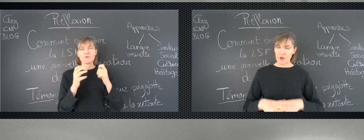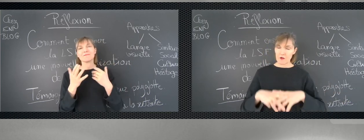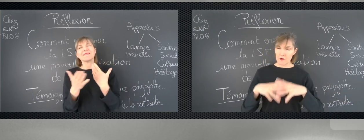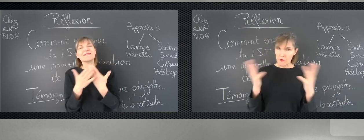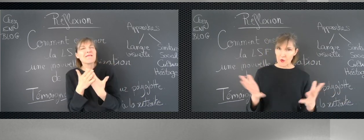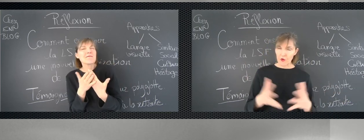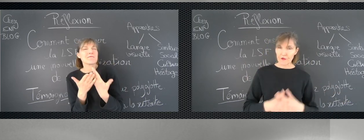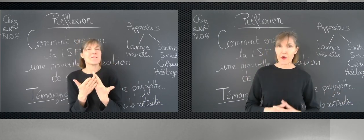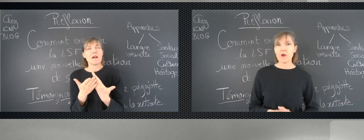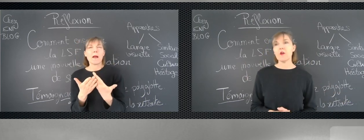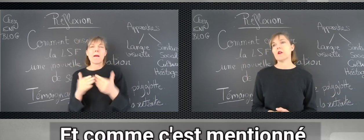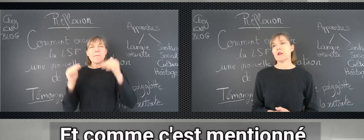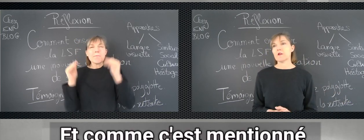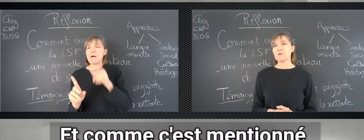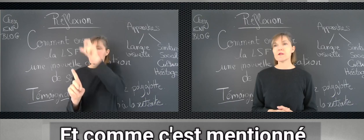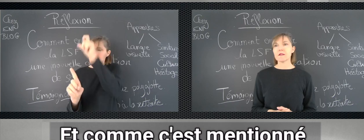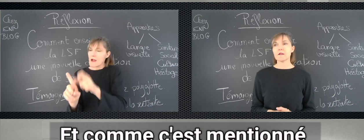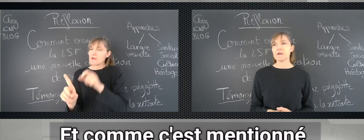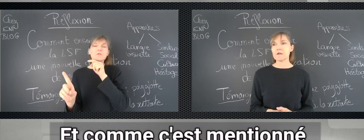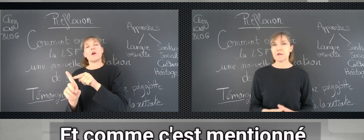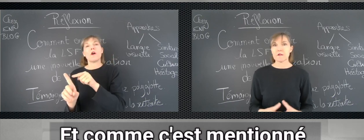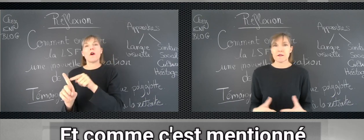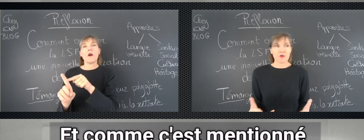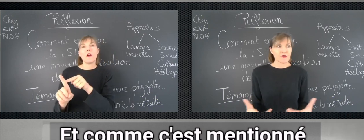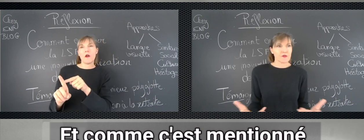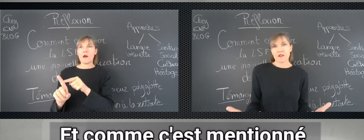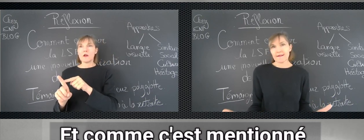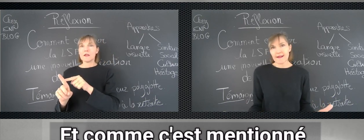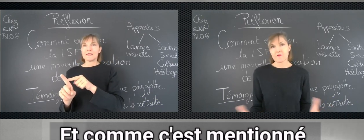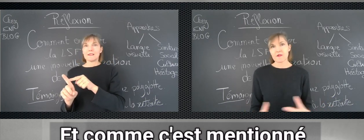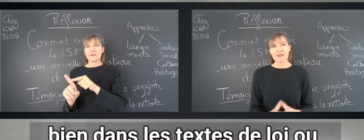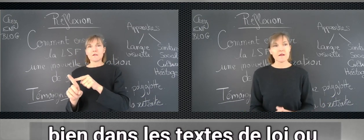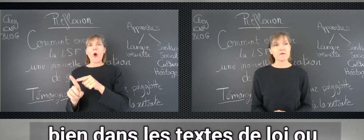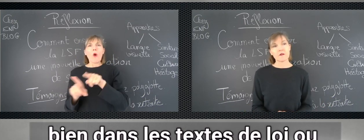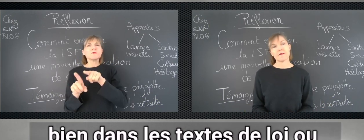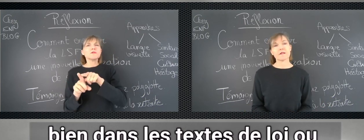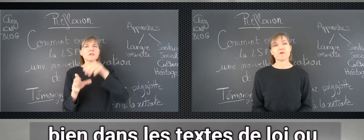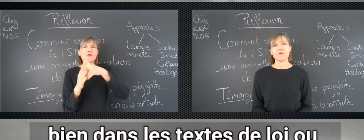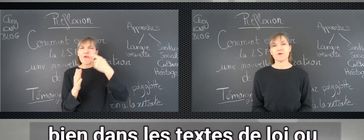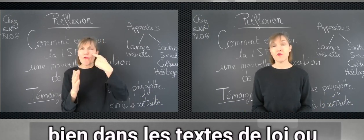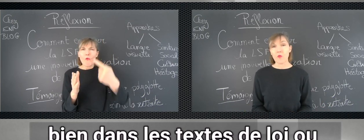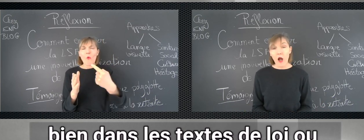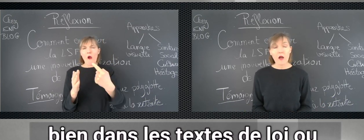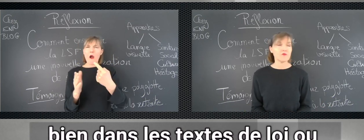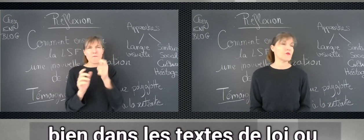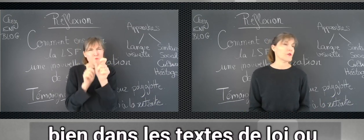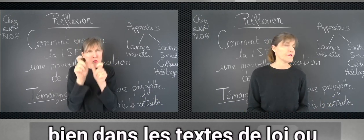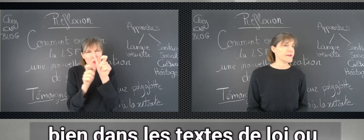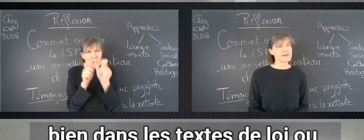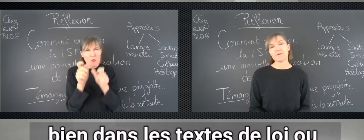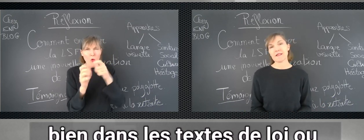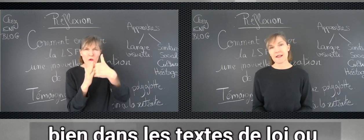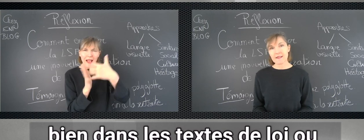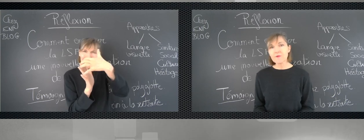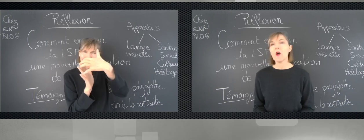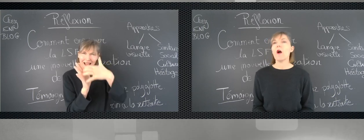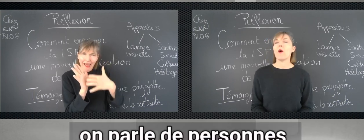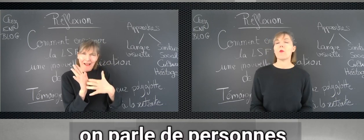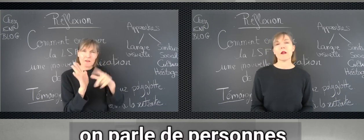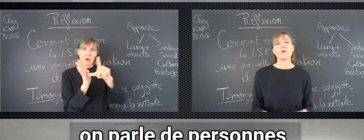comme on l'entend, et comme c'est mentionné dans les textes aussi, dans les textes de loi, ou dans les textes administratifs, on parle de